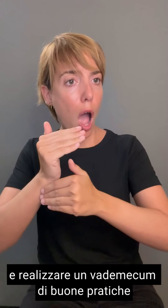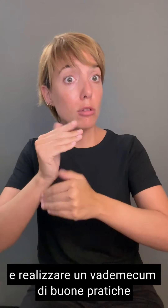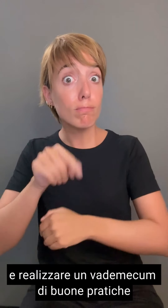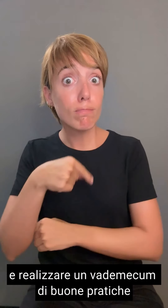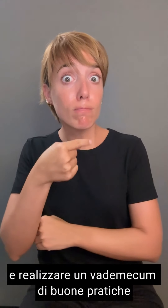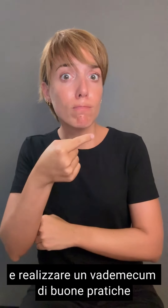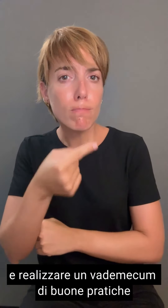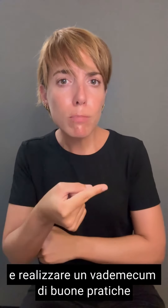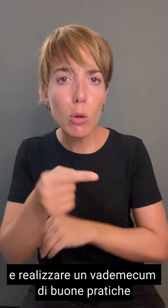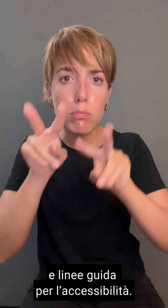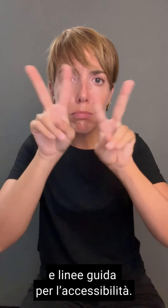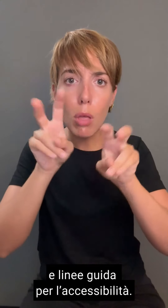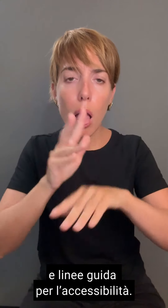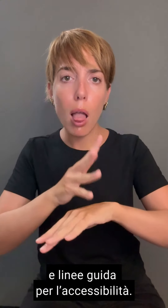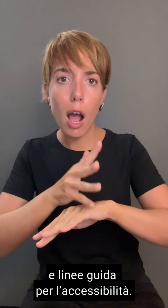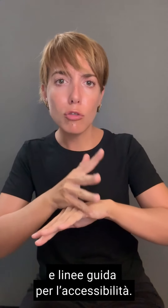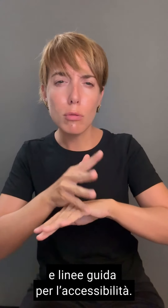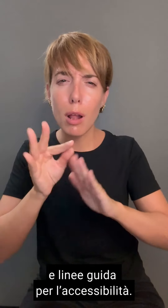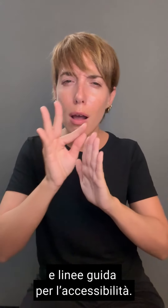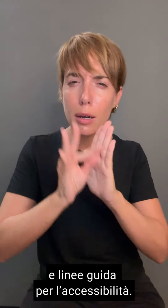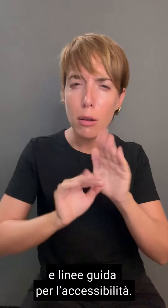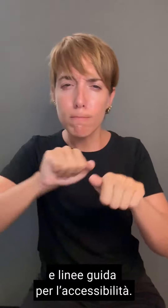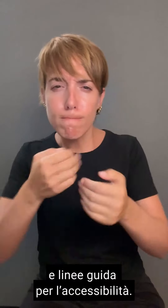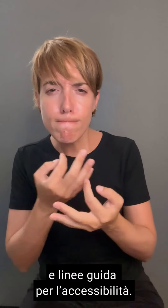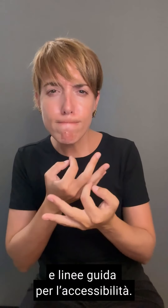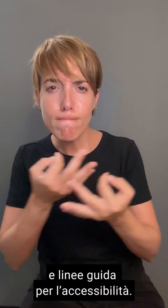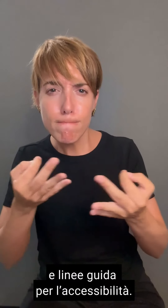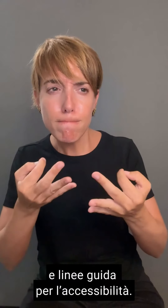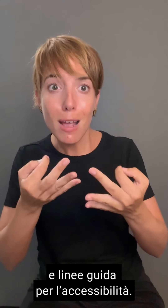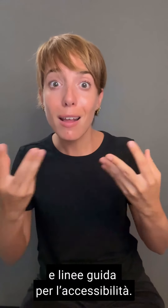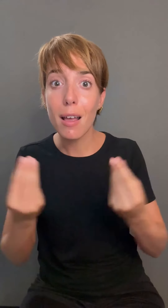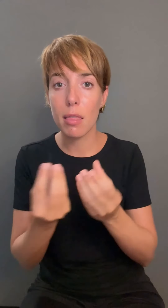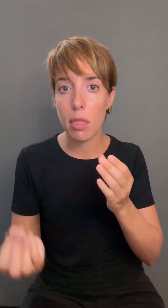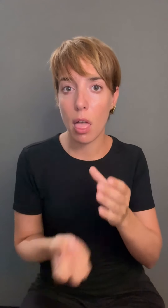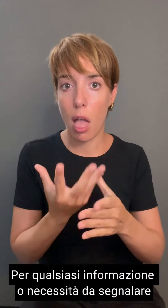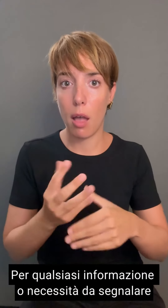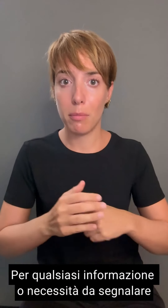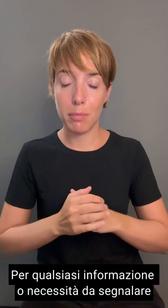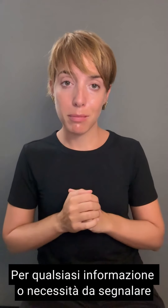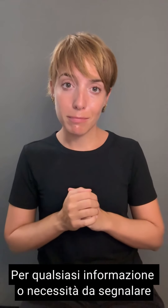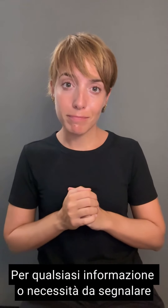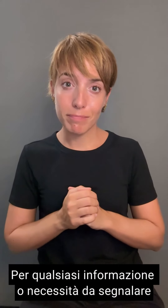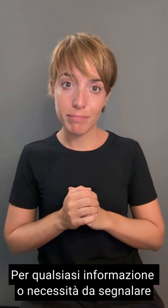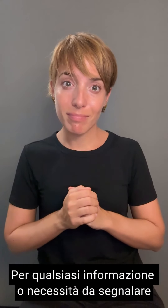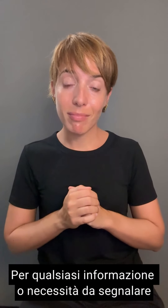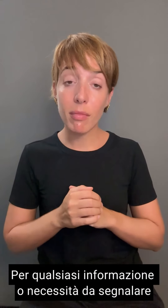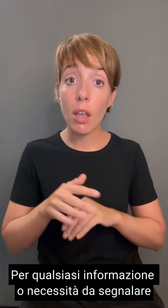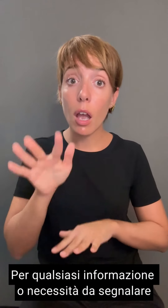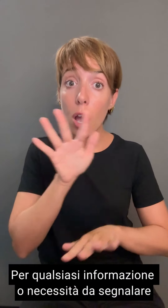buone pratiche e linee guida per l'accessibilità. Per qualsiasi informazione o necessità da